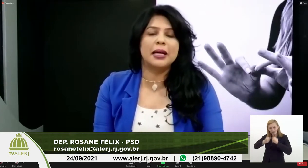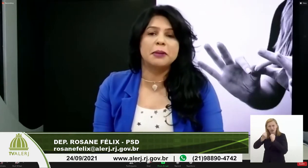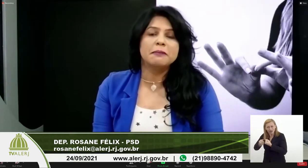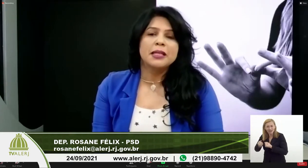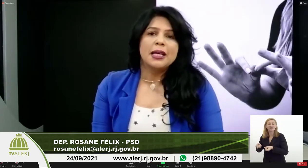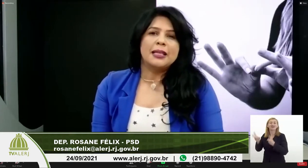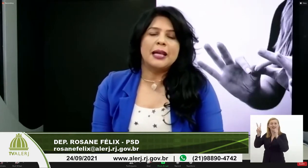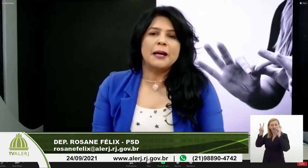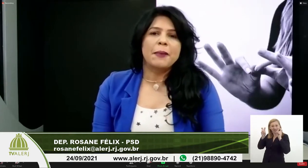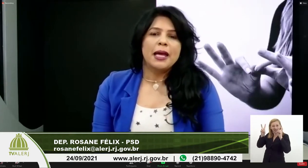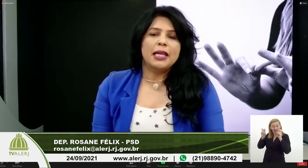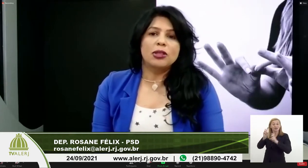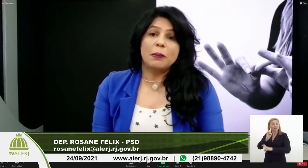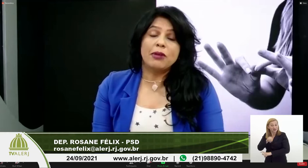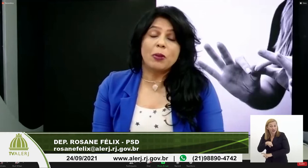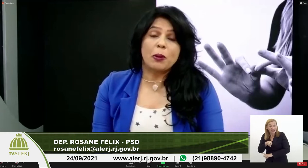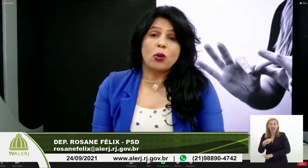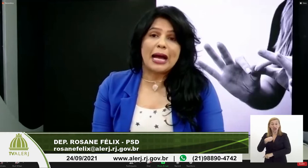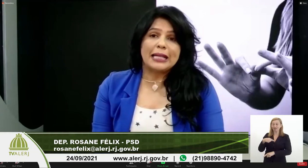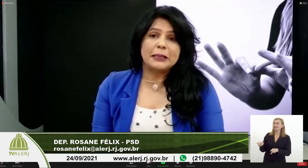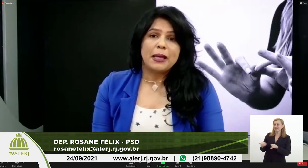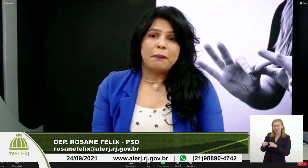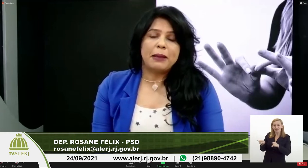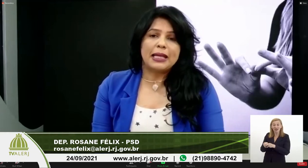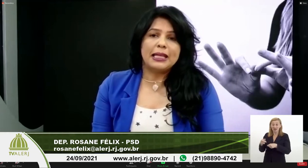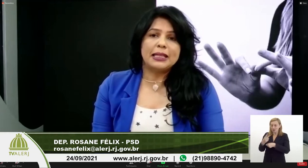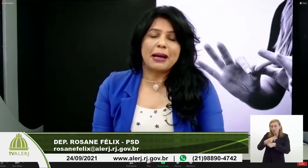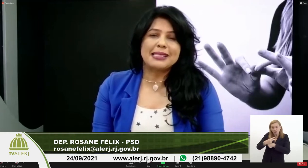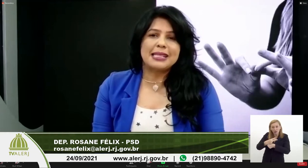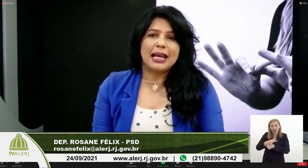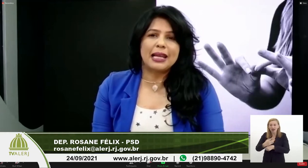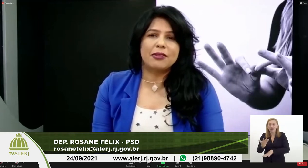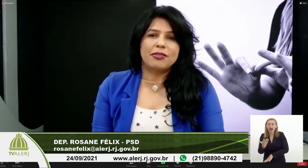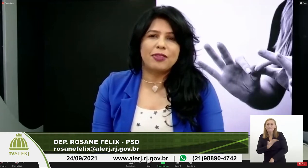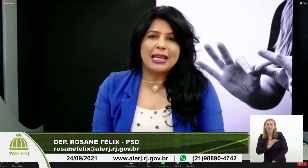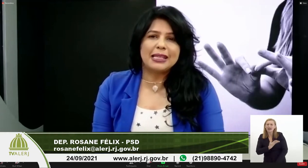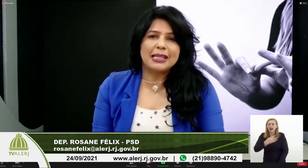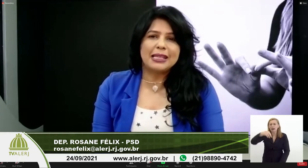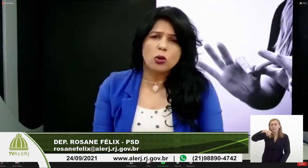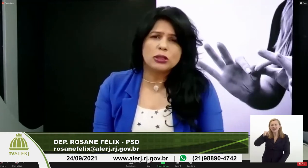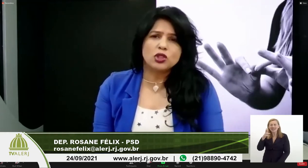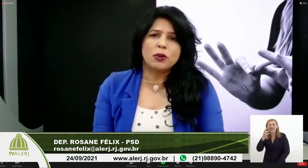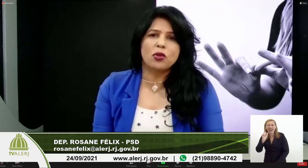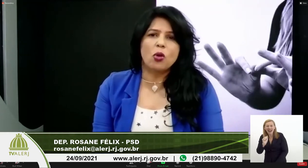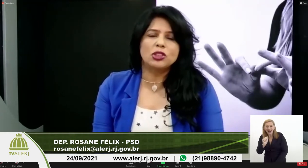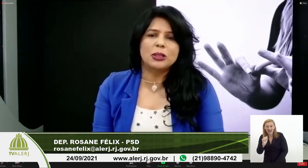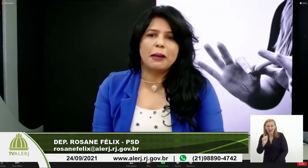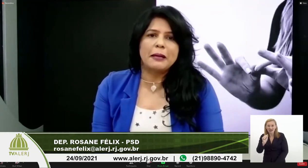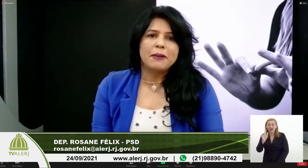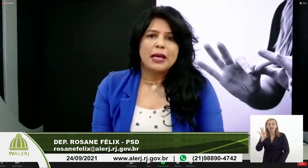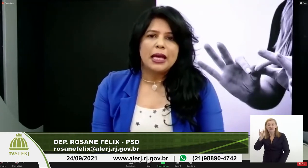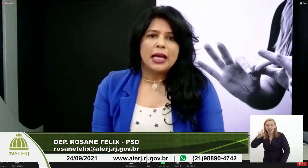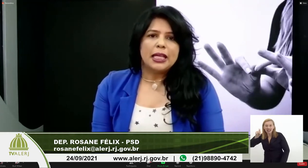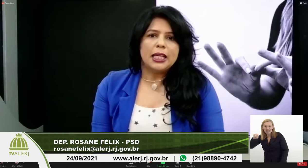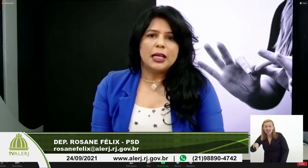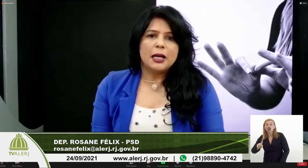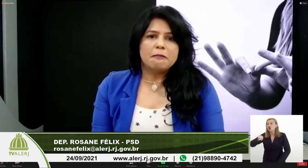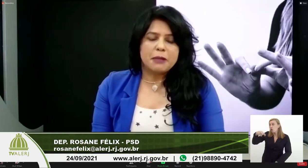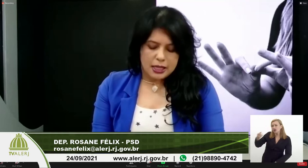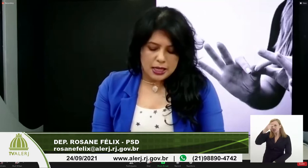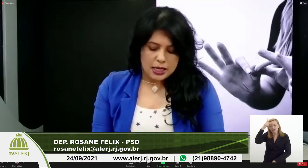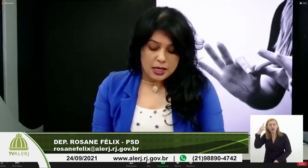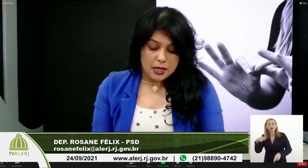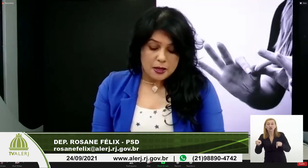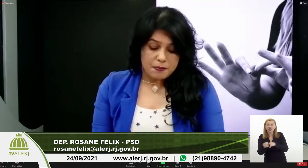a esse tema e eu também fui procurada pela querida Marcela Félix e por outras pessoas também e